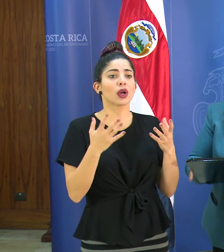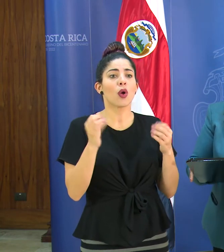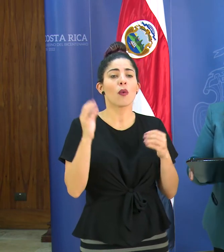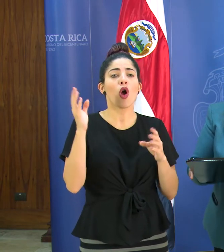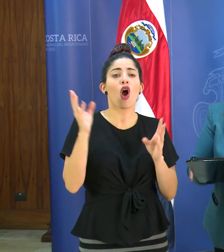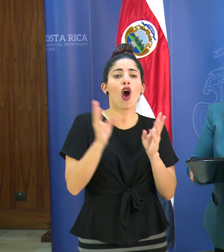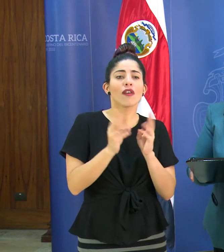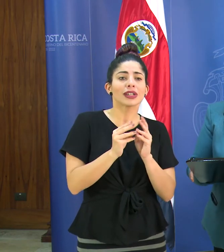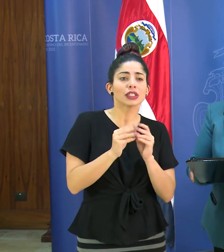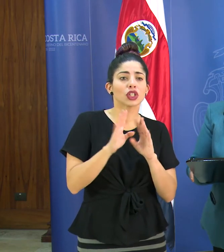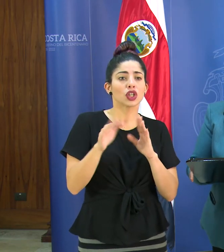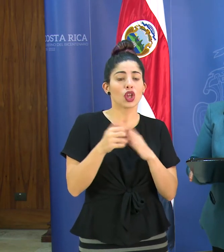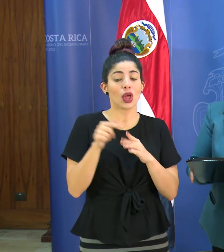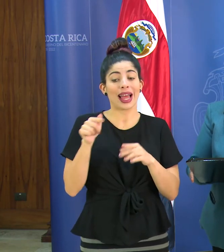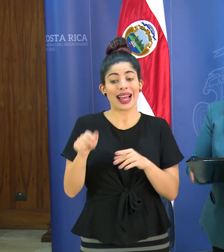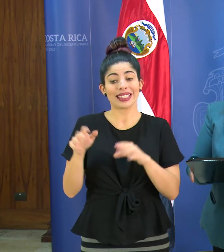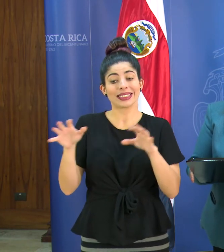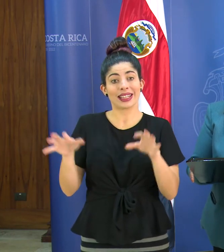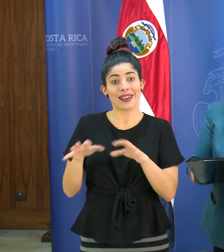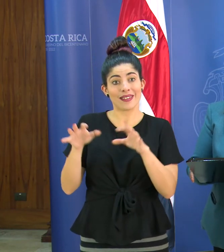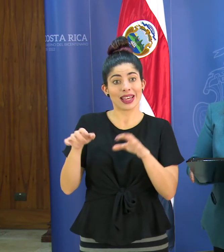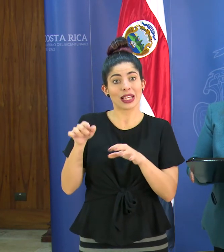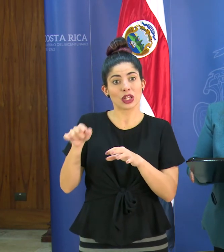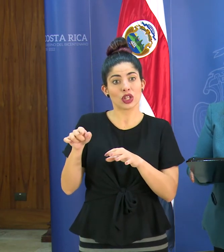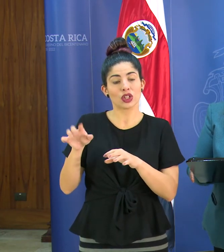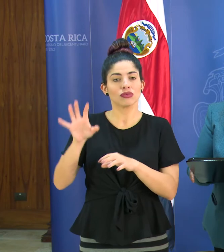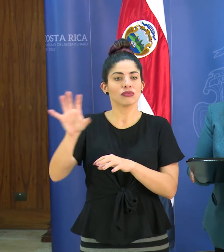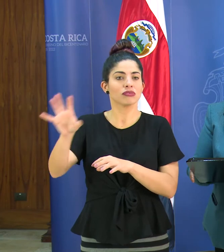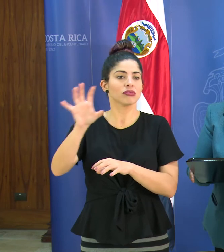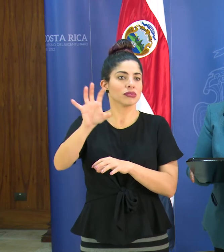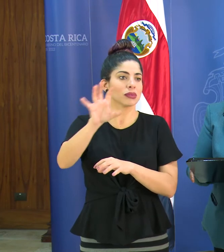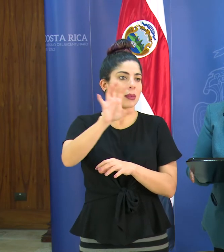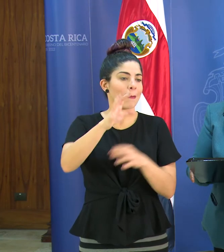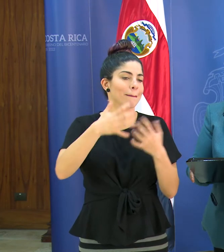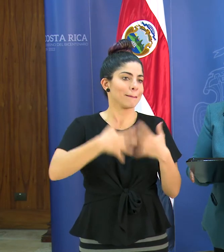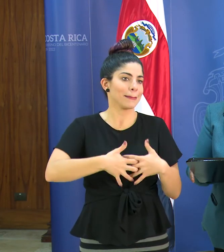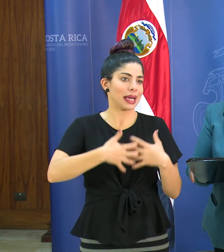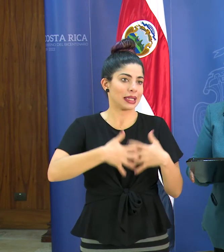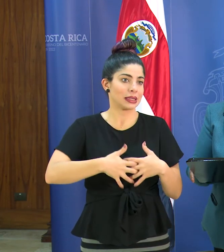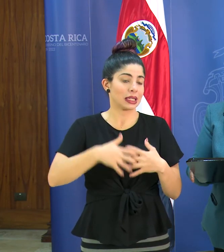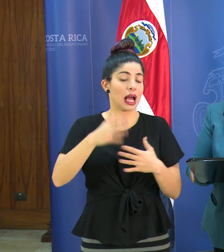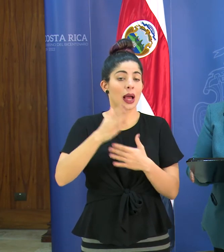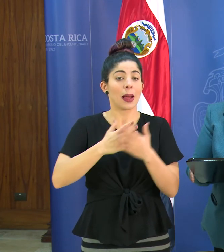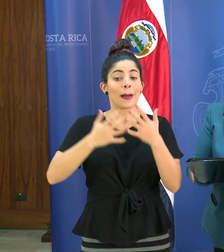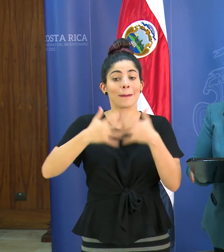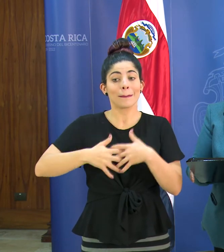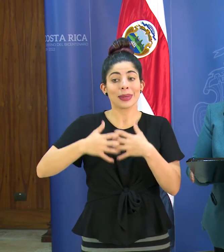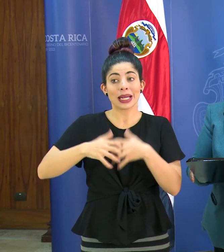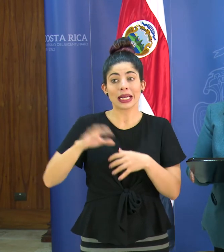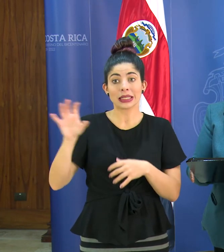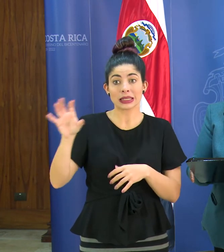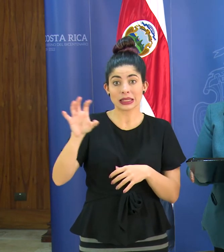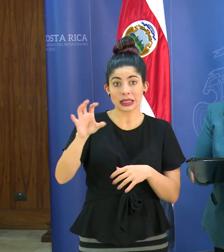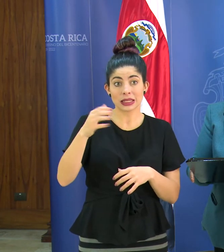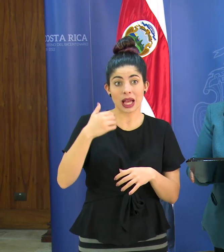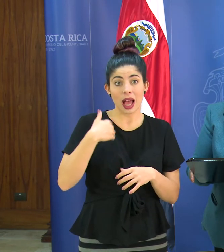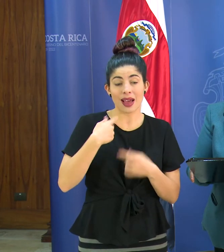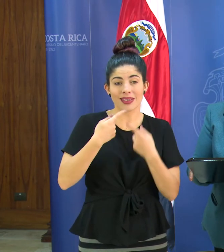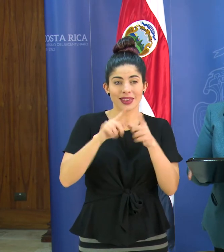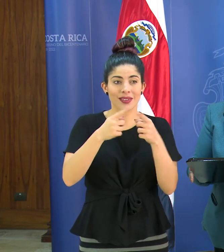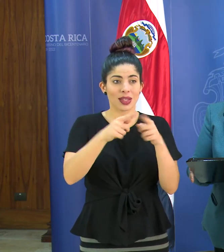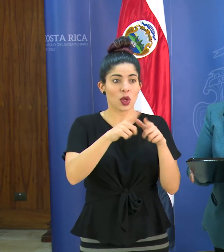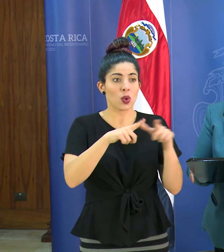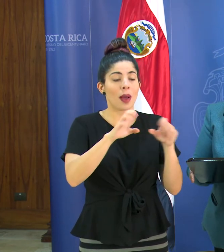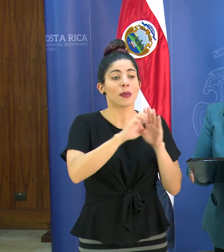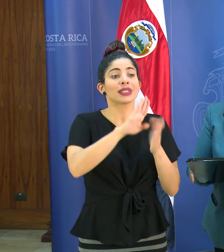esos eventos son eventos que más bien tenían las empresas las empresas que tenían en en diferentes lugares